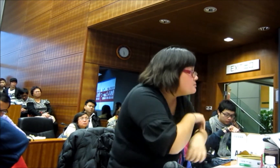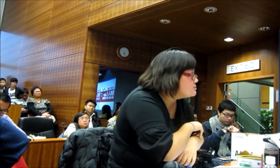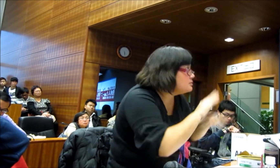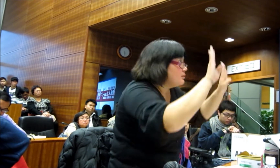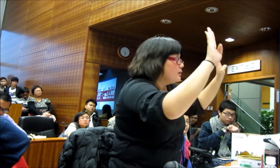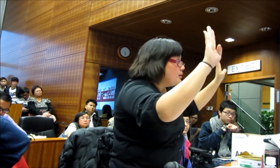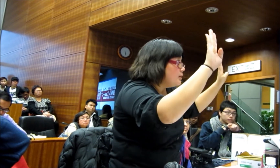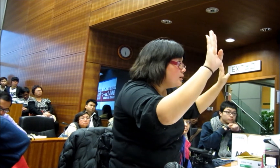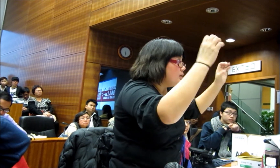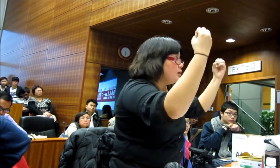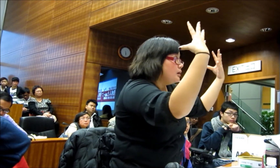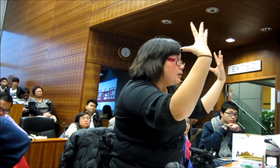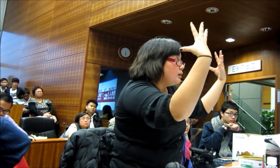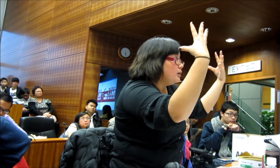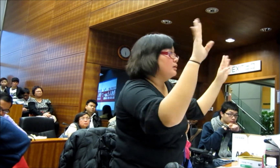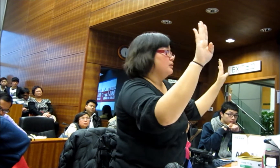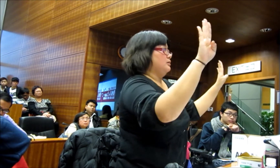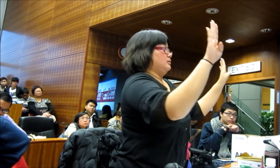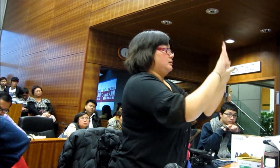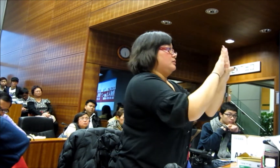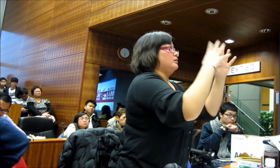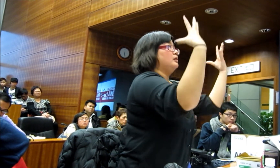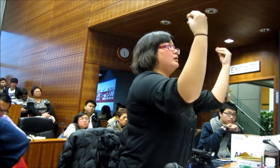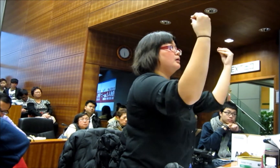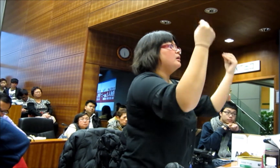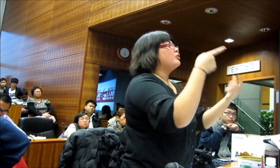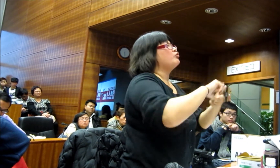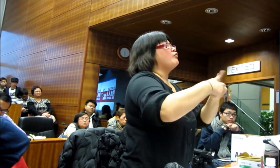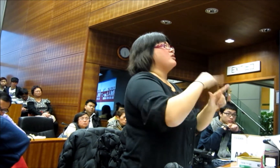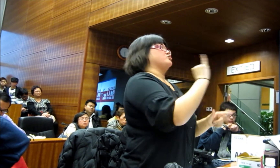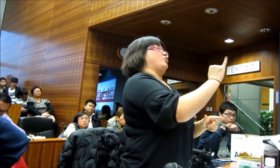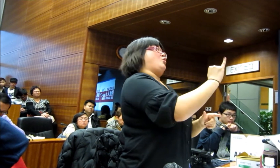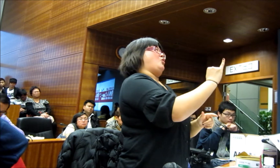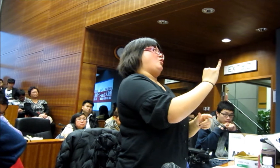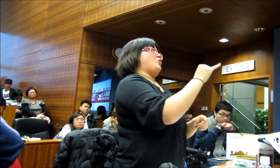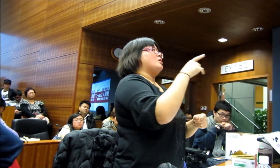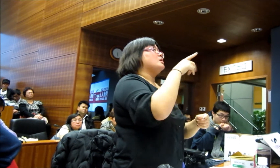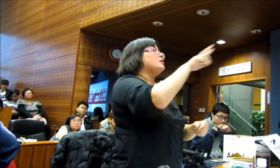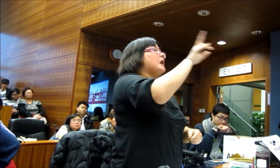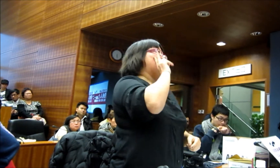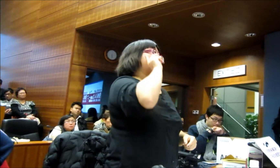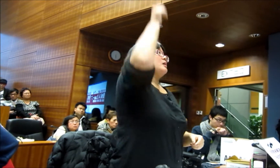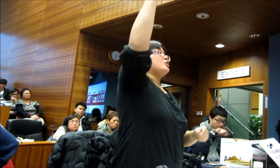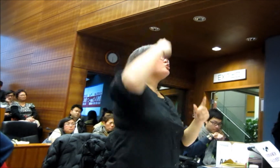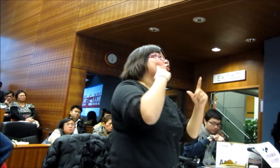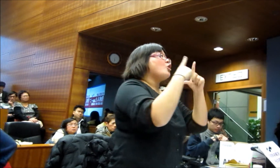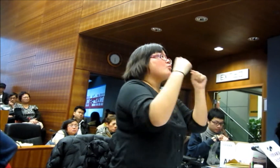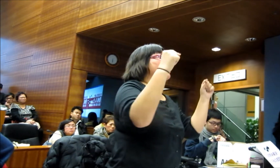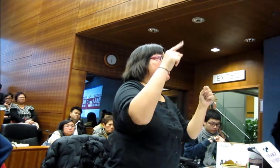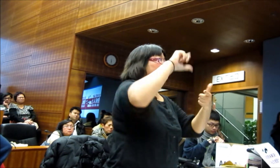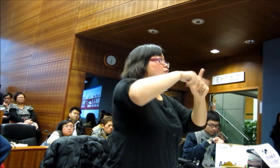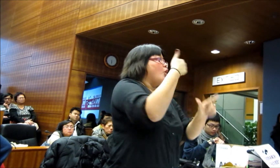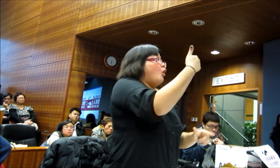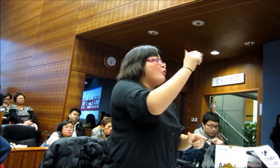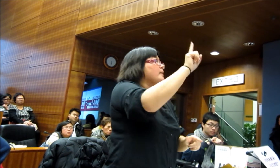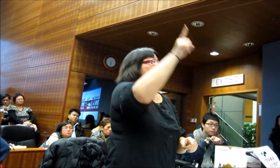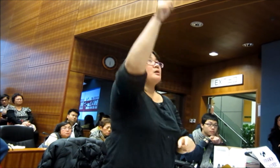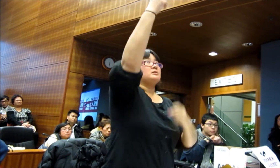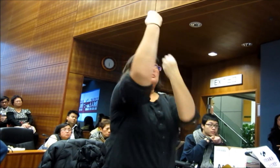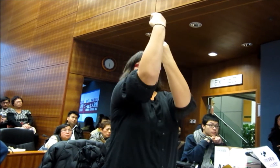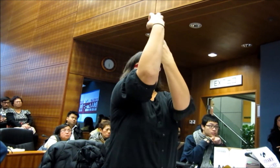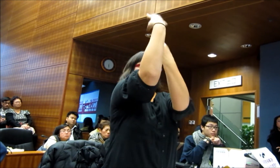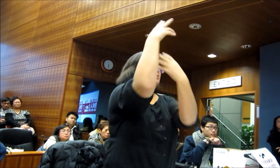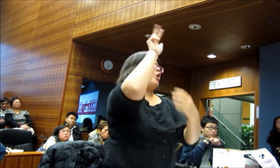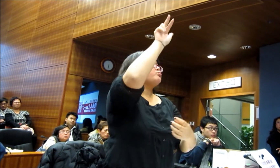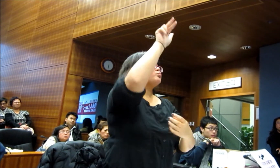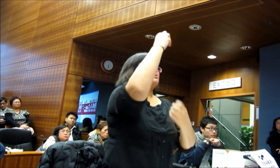讓他們可以看到知道什麼時候是開門什麼時候是關門那個訊息要清晰現在那個方法是幫不到他們譬如在台灣